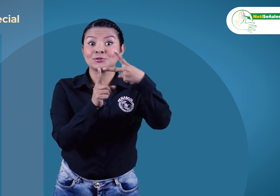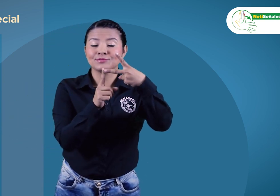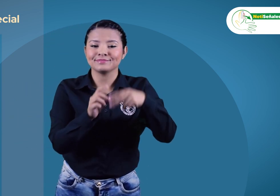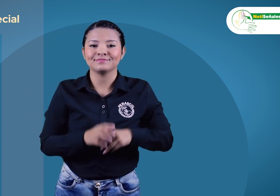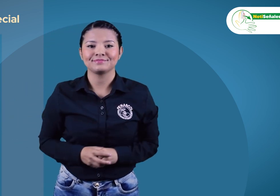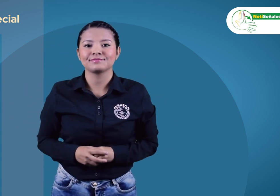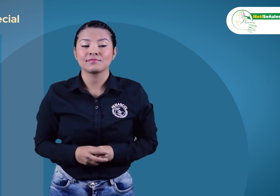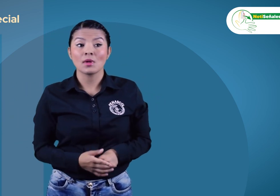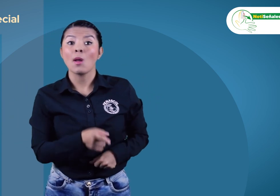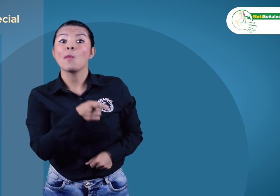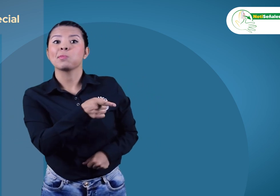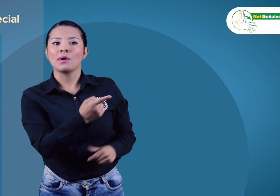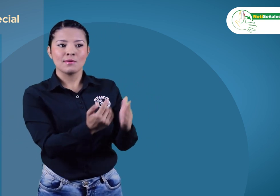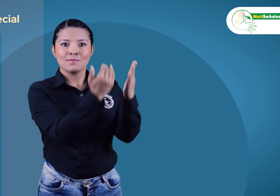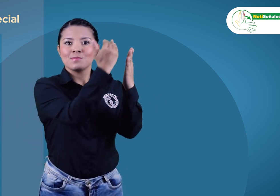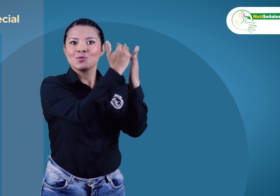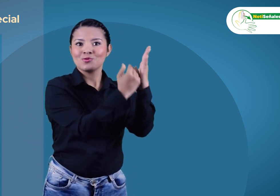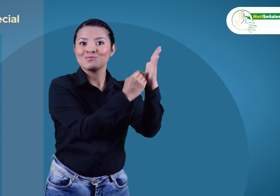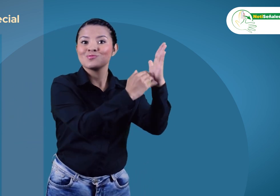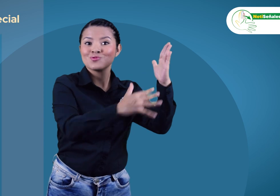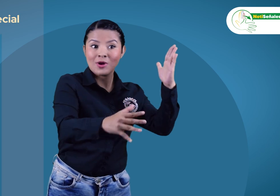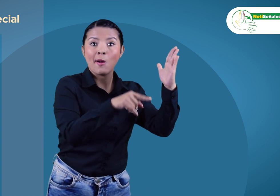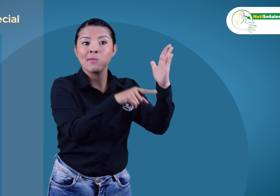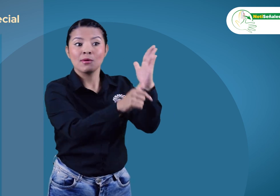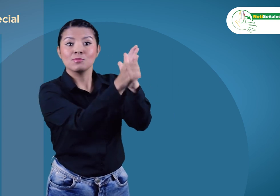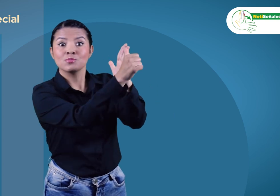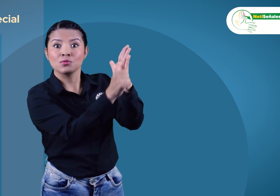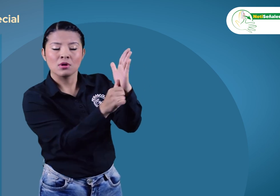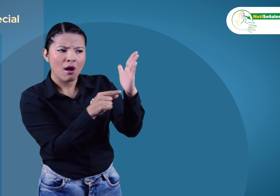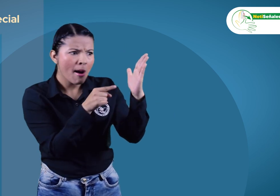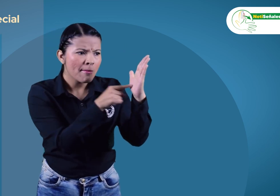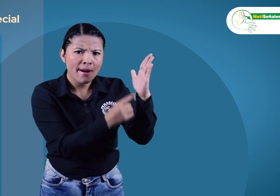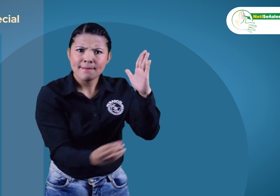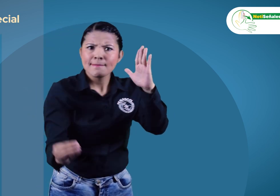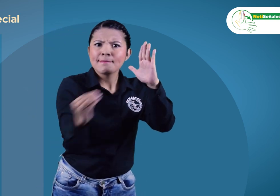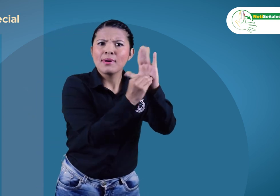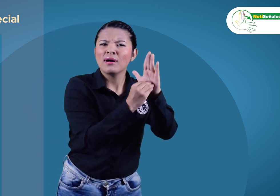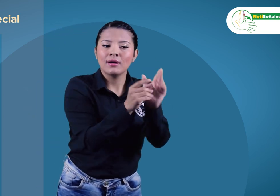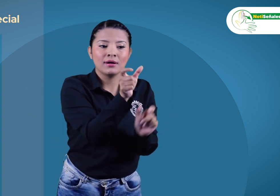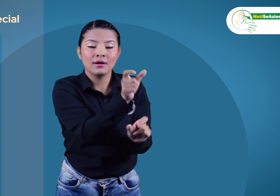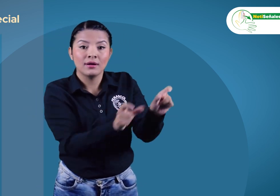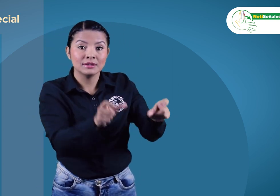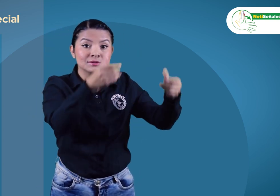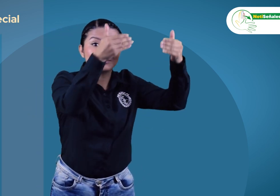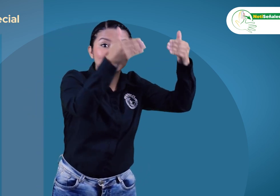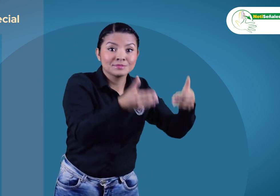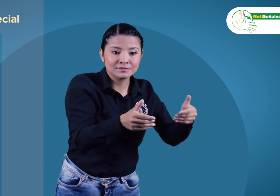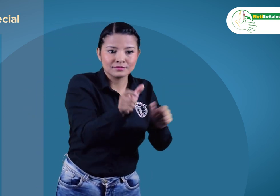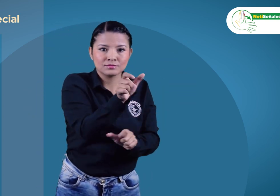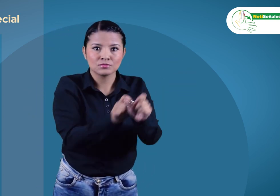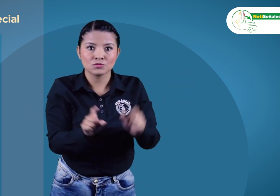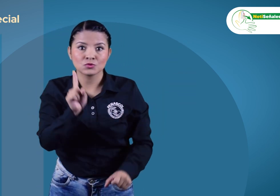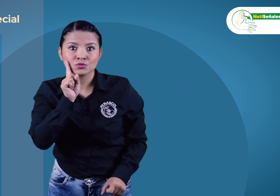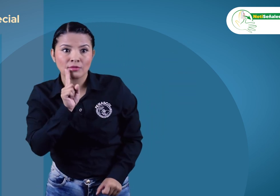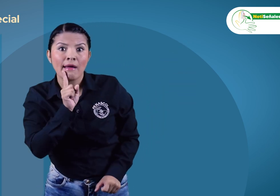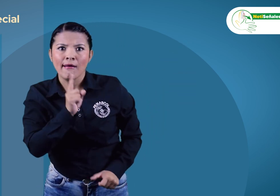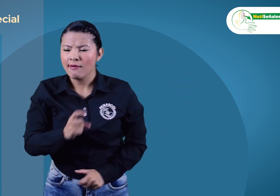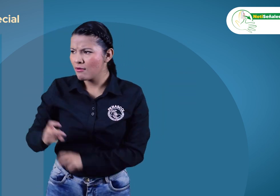segundo explorar las políticas públicas y programas existentes que abordan la